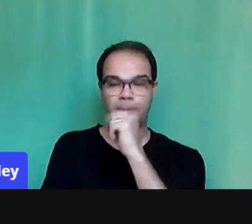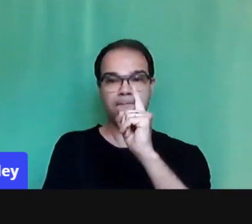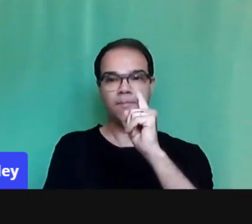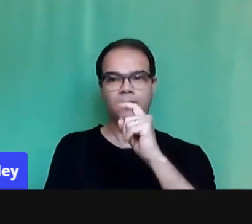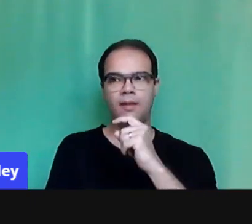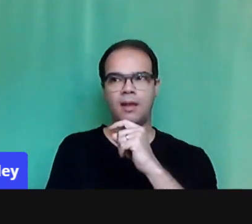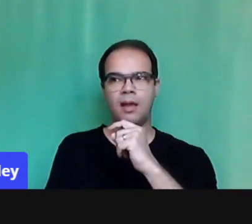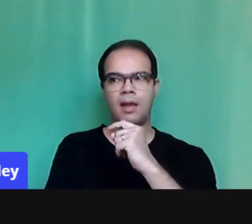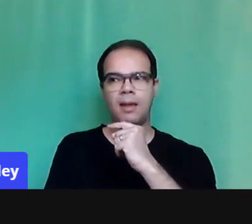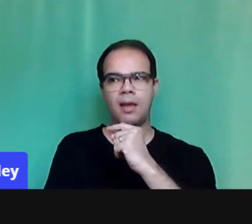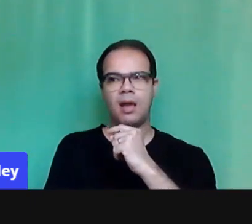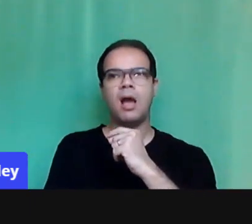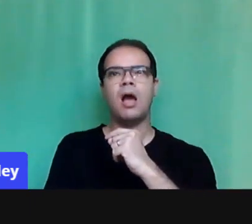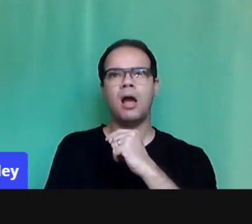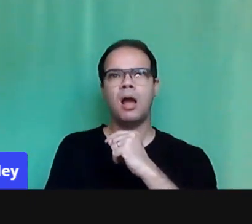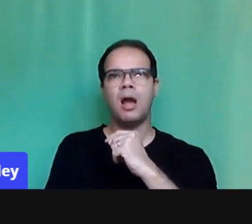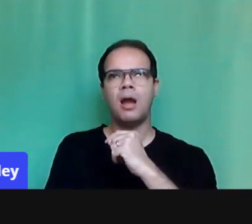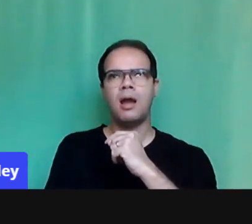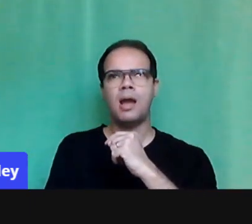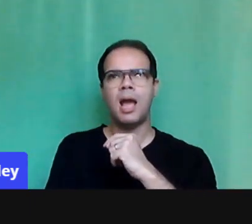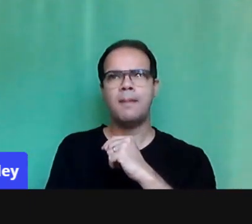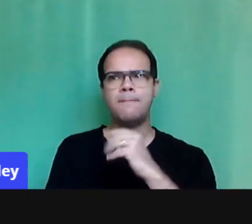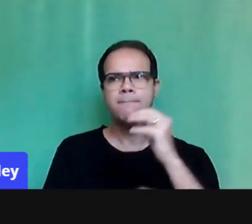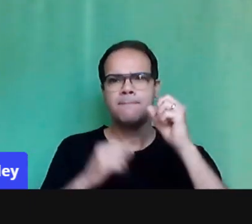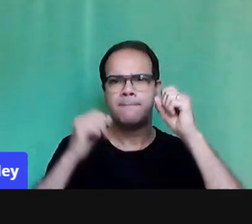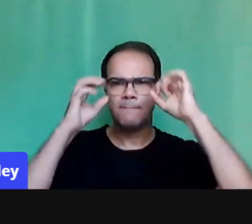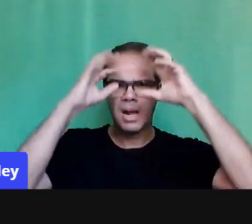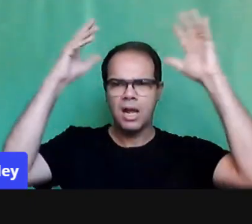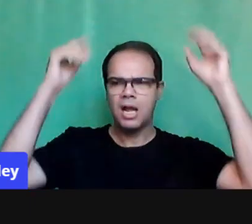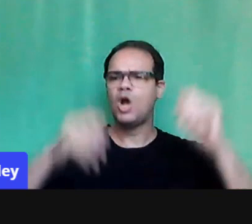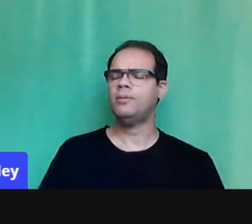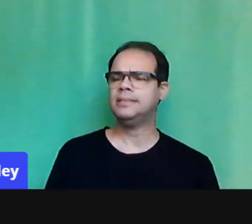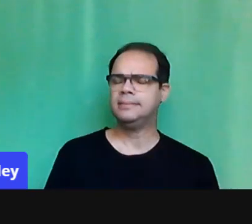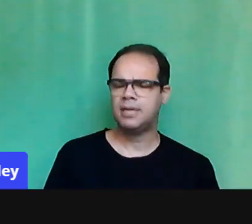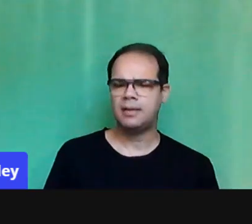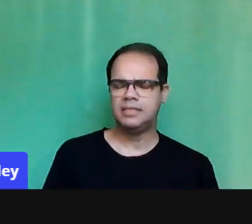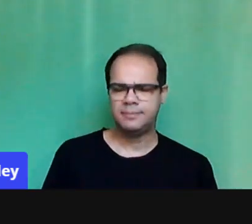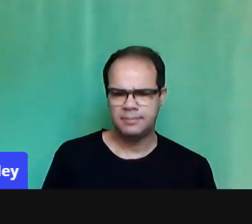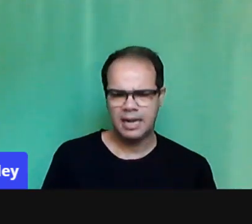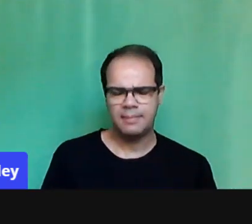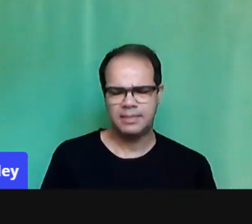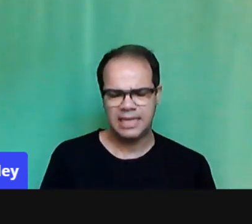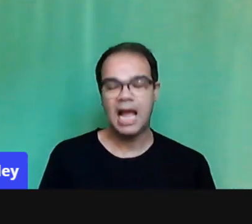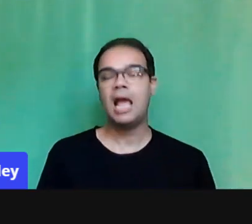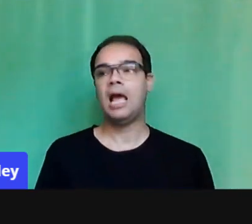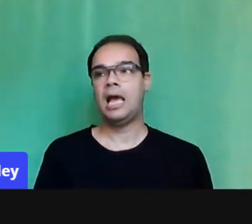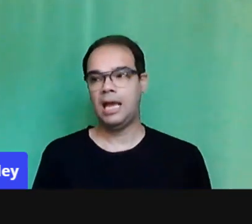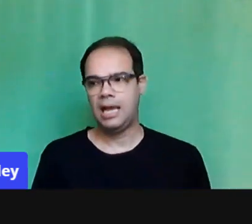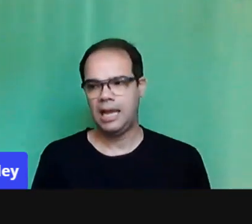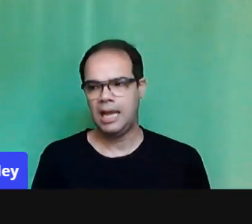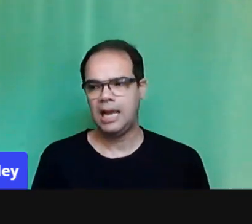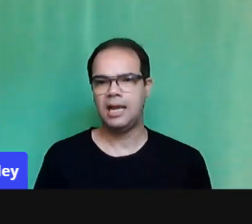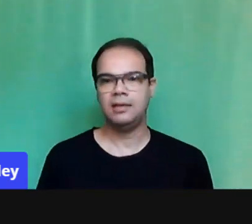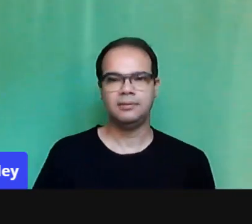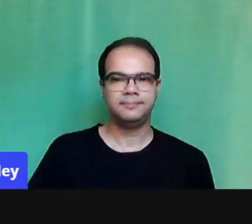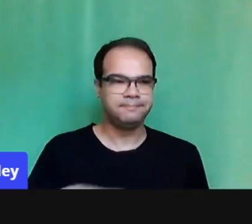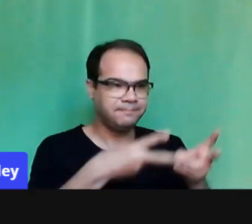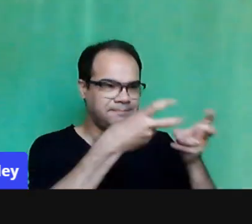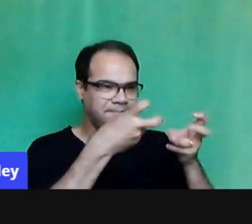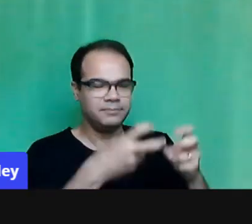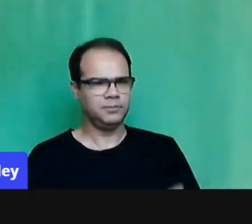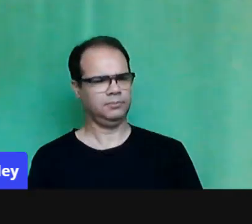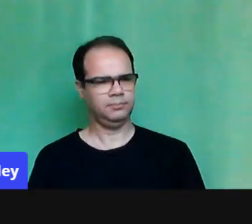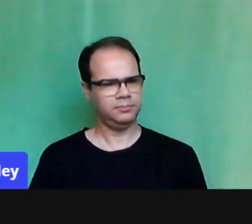pensar em voz alta também é uma defesa importante que nós temos que fazer nesse contexto de sala de aula, né?